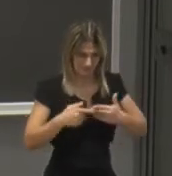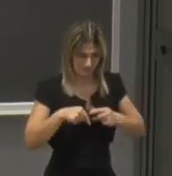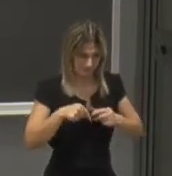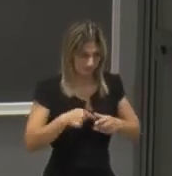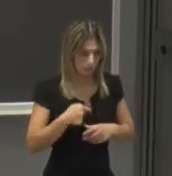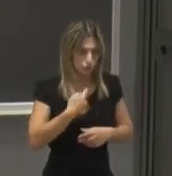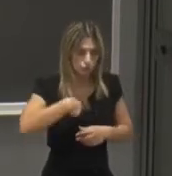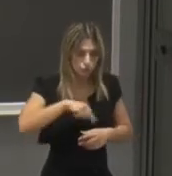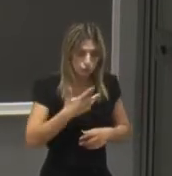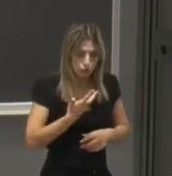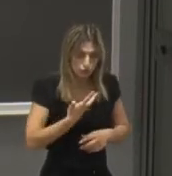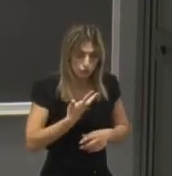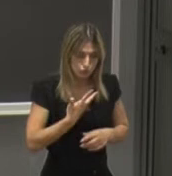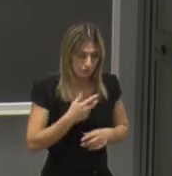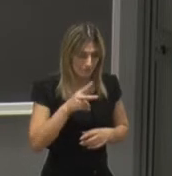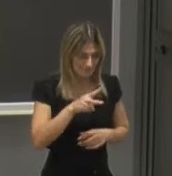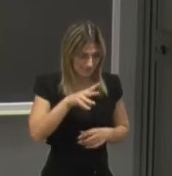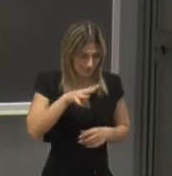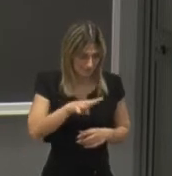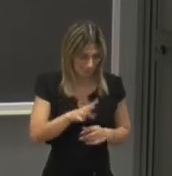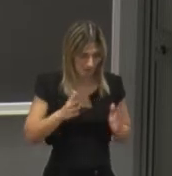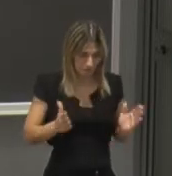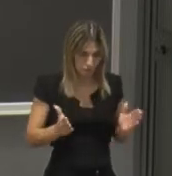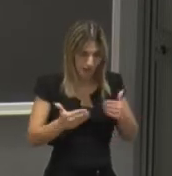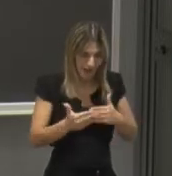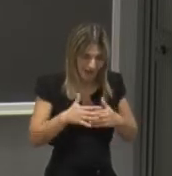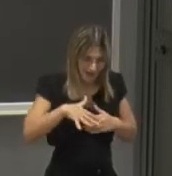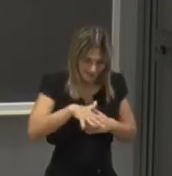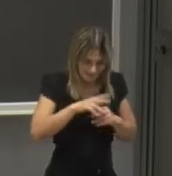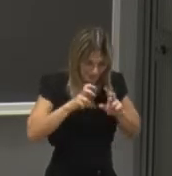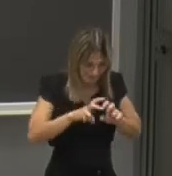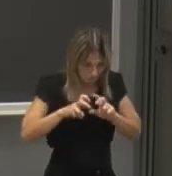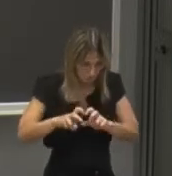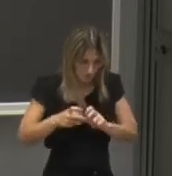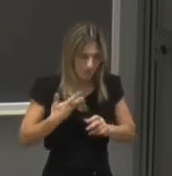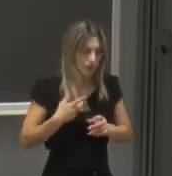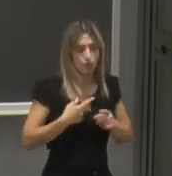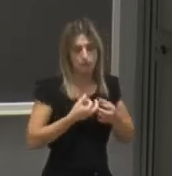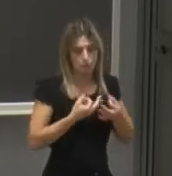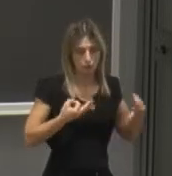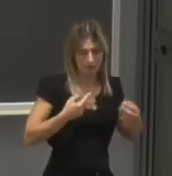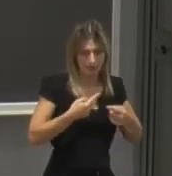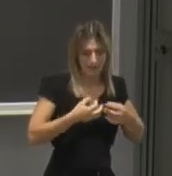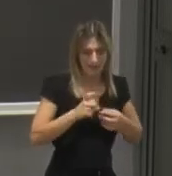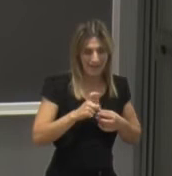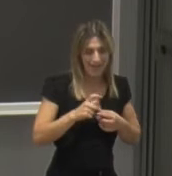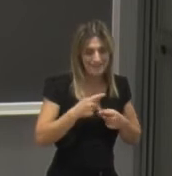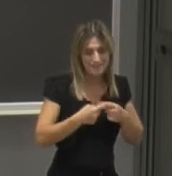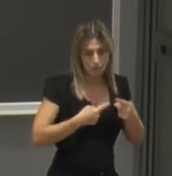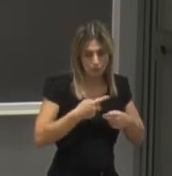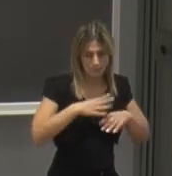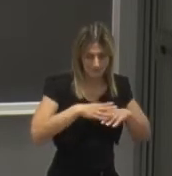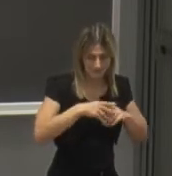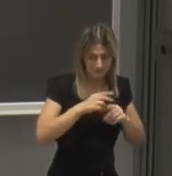24 aree di ricerca che vanno da quelle classiche della matematica l'algebra,